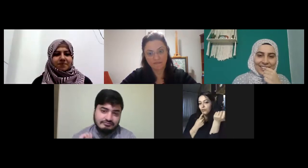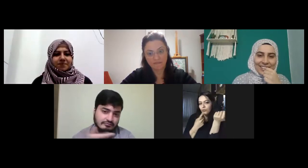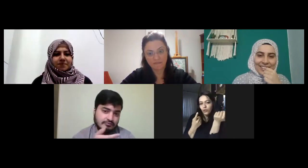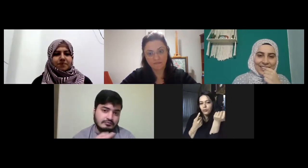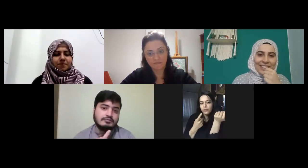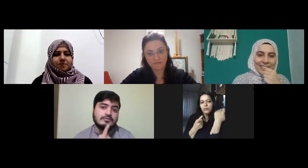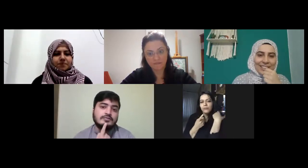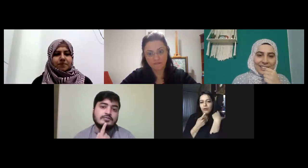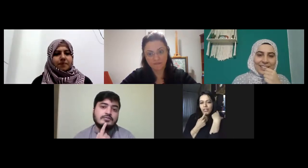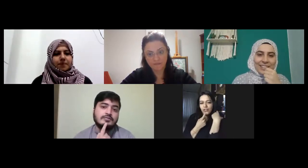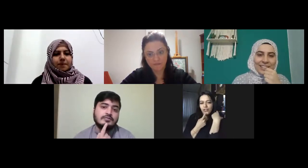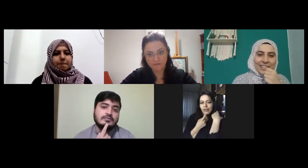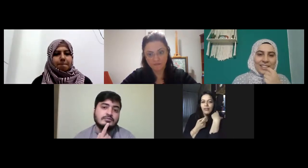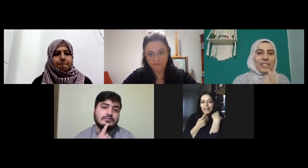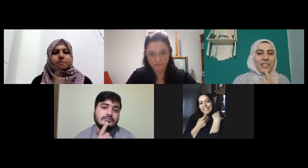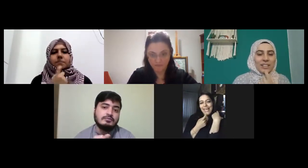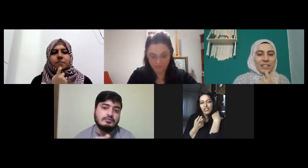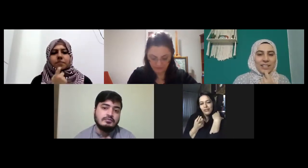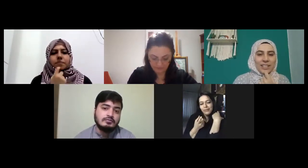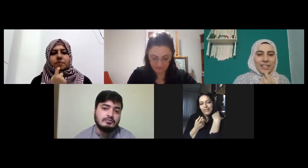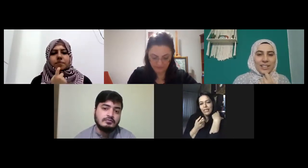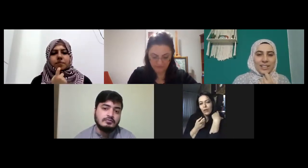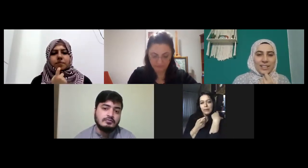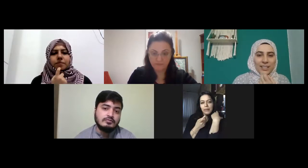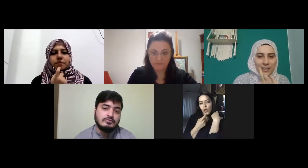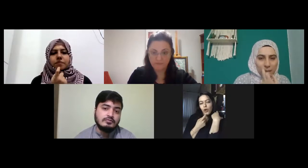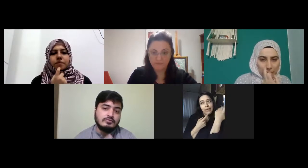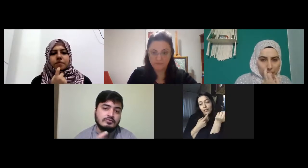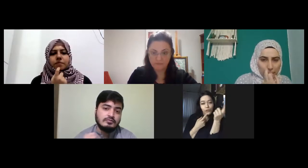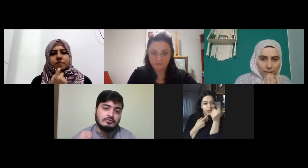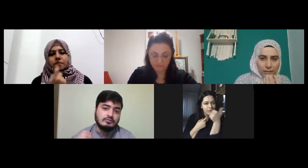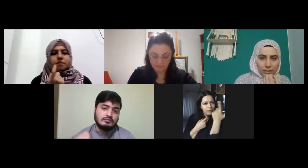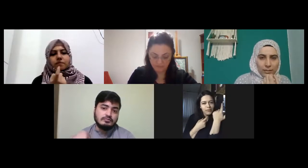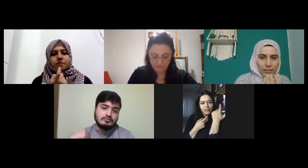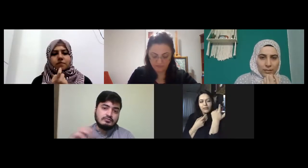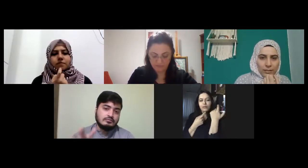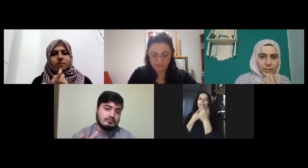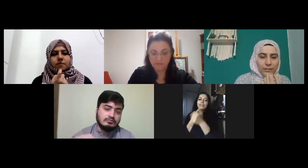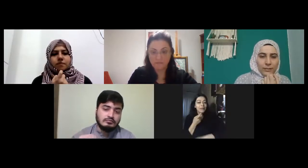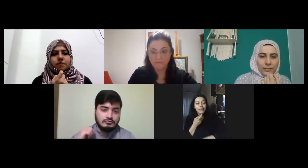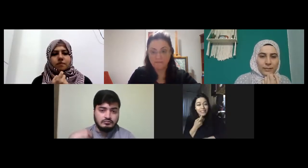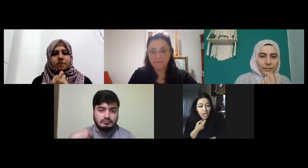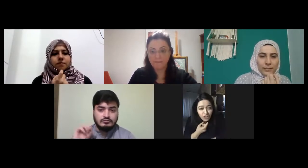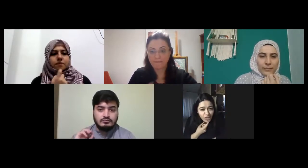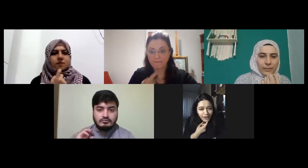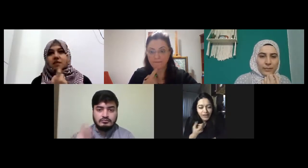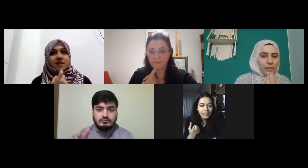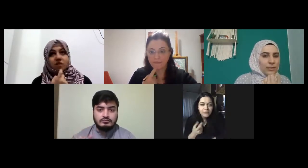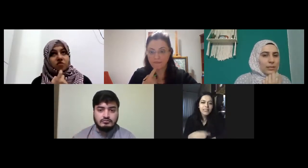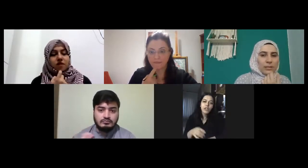bunu söylemiş miydi bilmiyorum yaş sence anlamına da geliyor aynı zamanda şöyle suratımla mimiklerimle düzeltirsem sence anlamına da geliyor